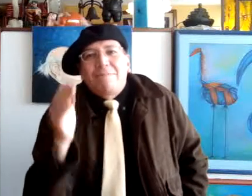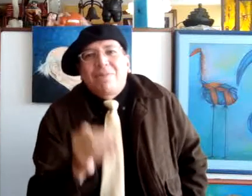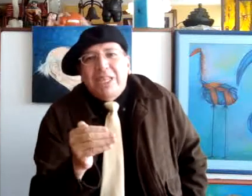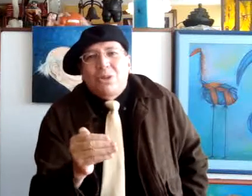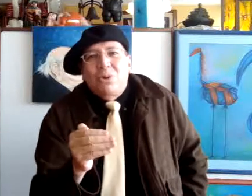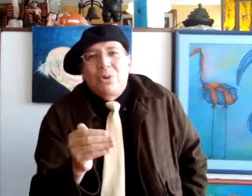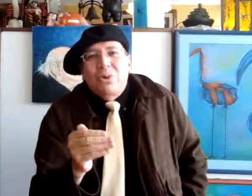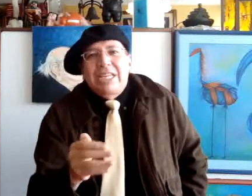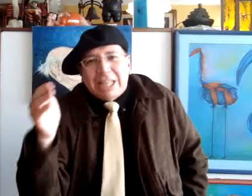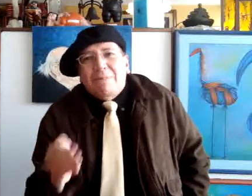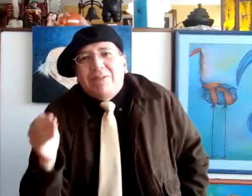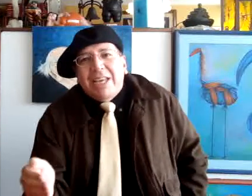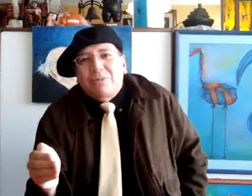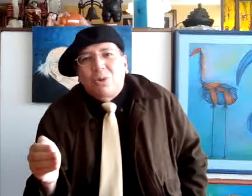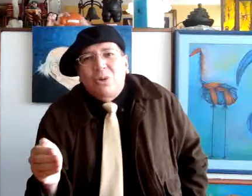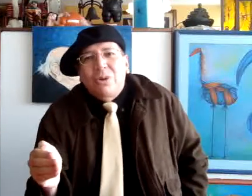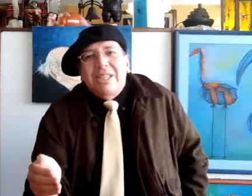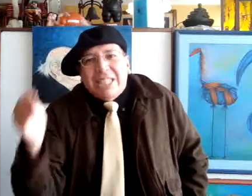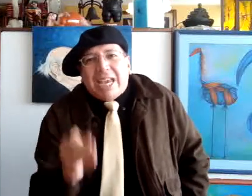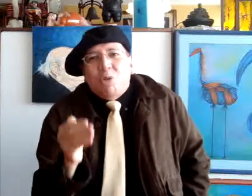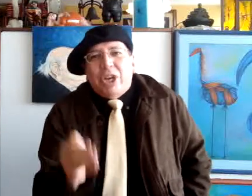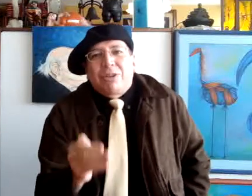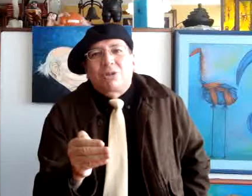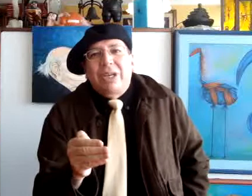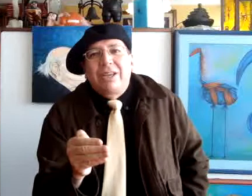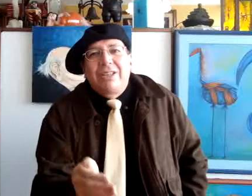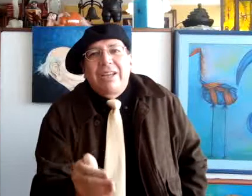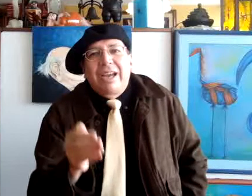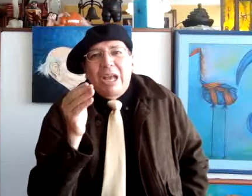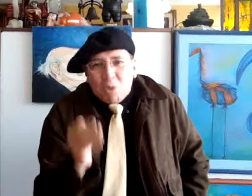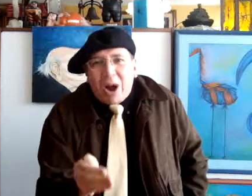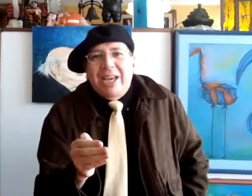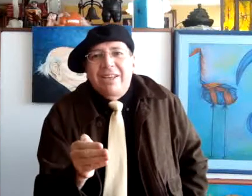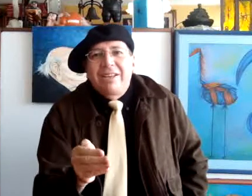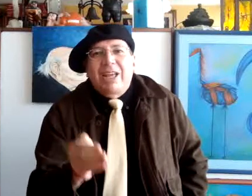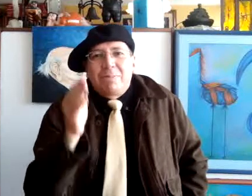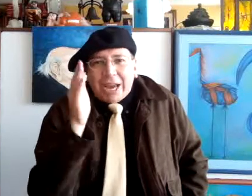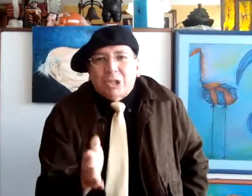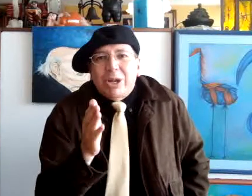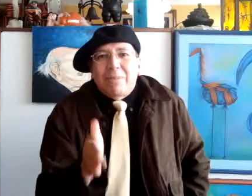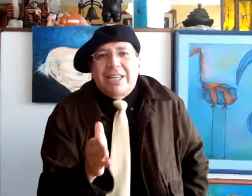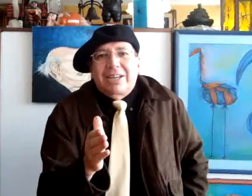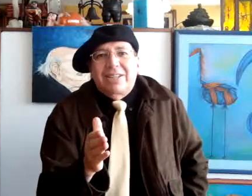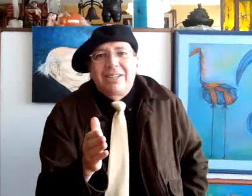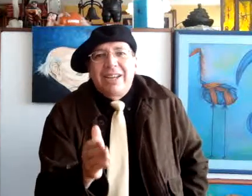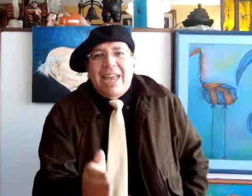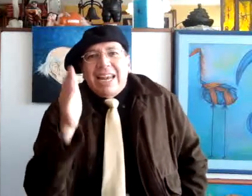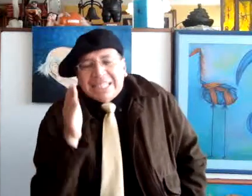aprendido, está aprendiendo, sigue nutriéndose en el lenguaje del maestro Niemeyer, en las